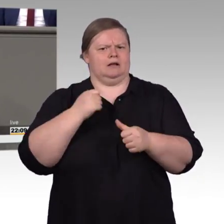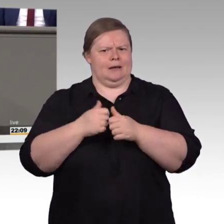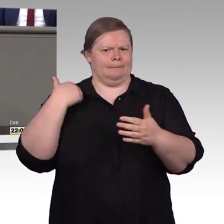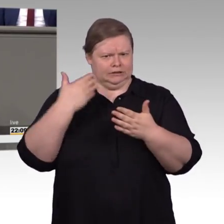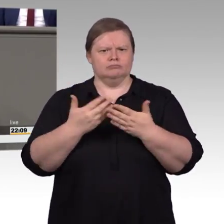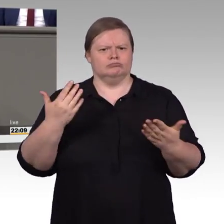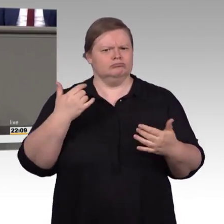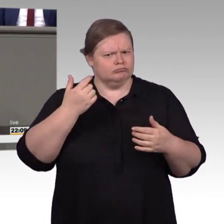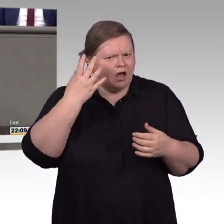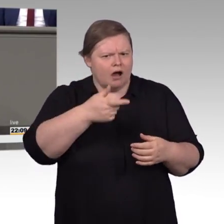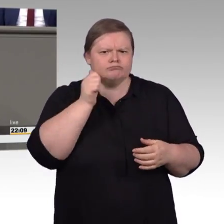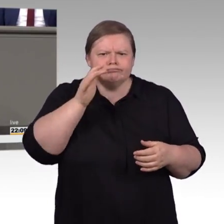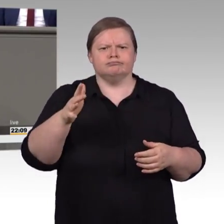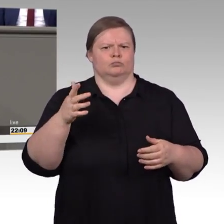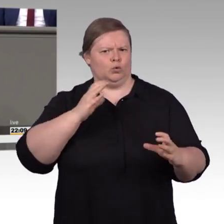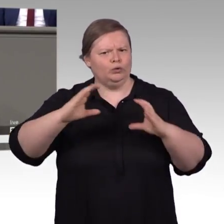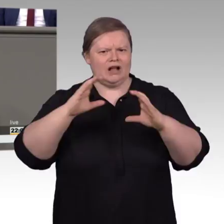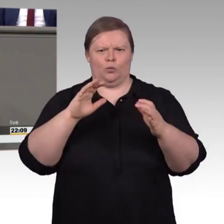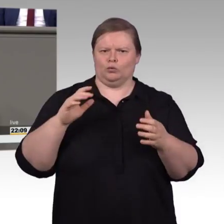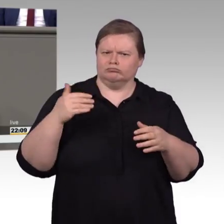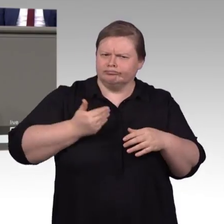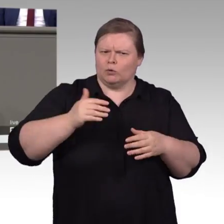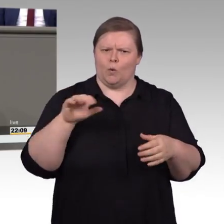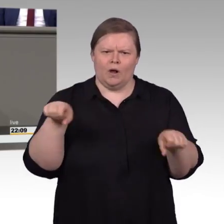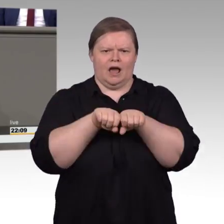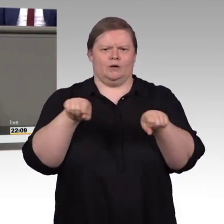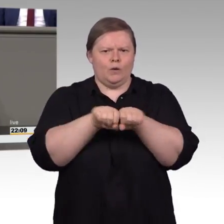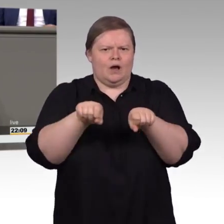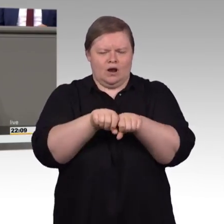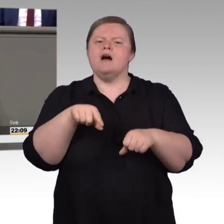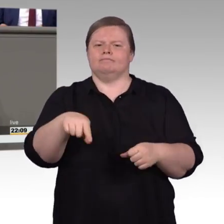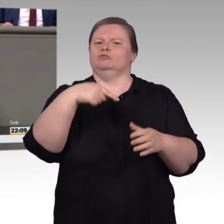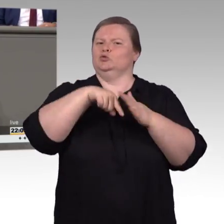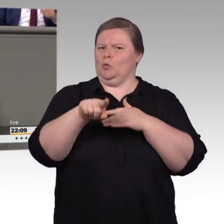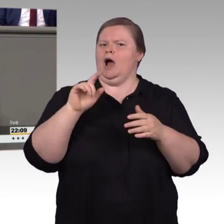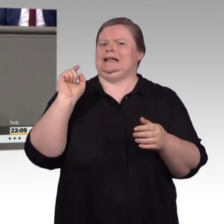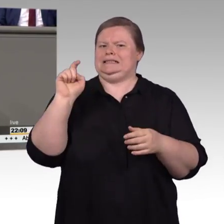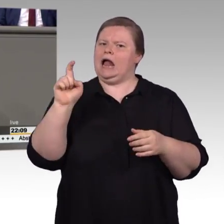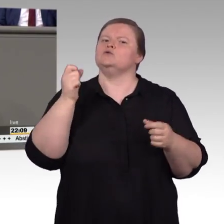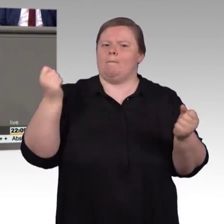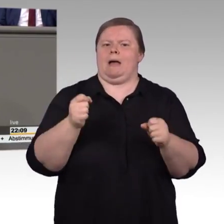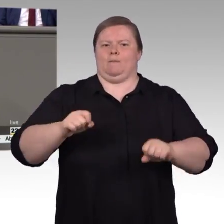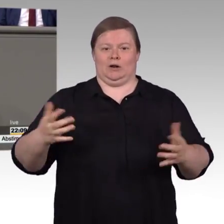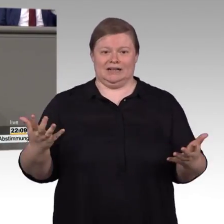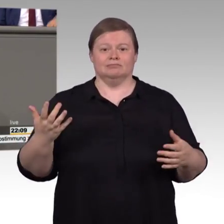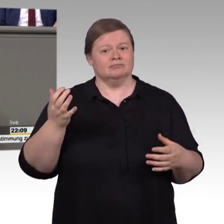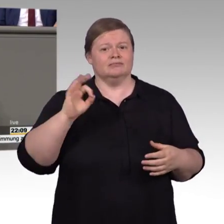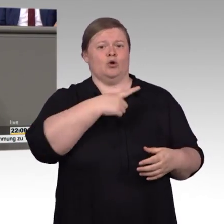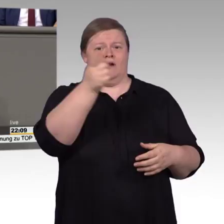Digitalisierung. Kürzlich hat ein gehörloser Autor beschrieben, wie das Internet lange für ihn der Begriff